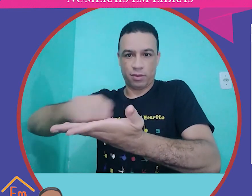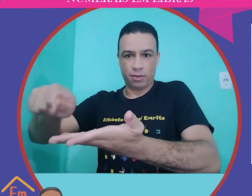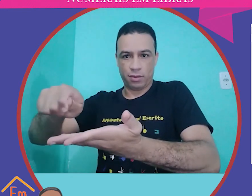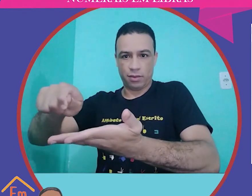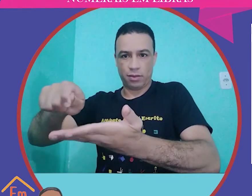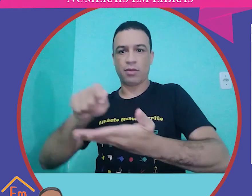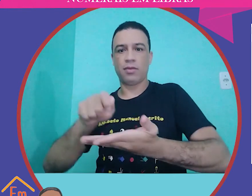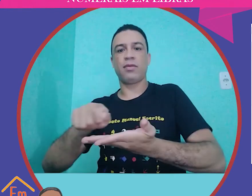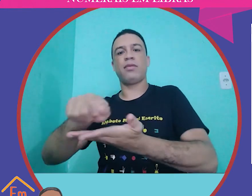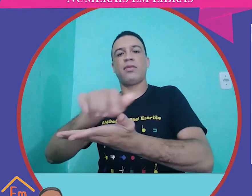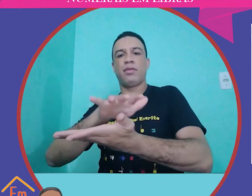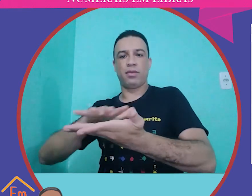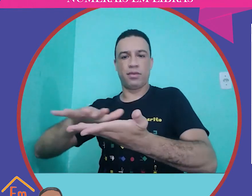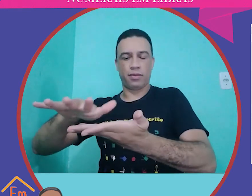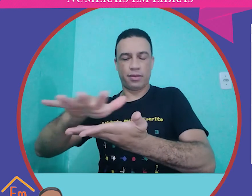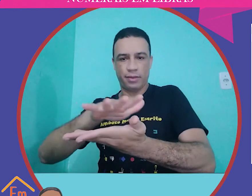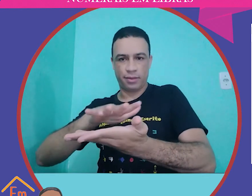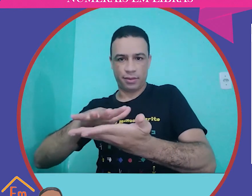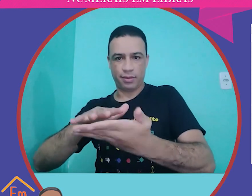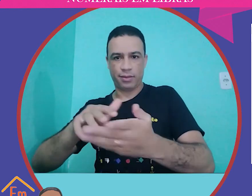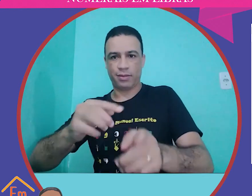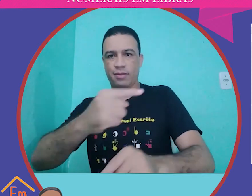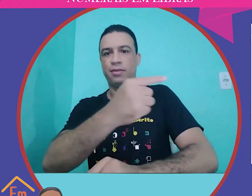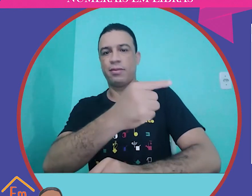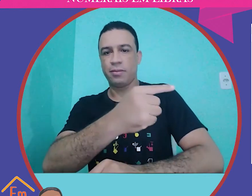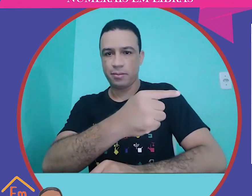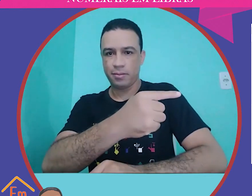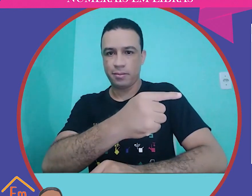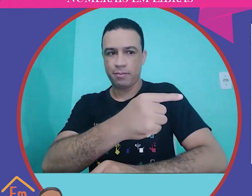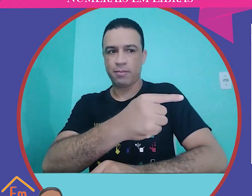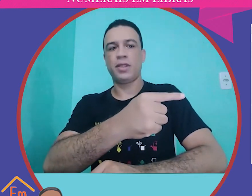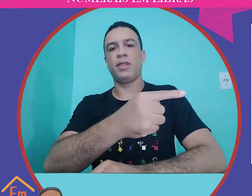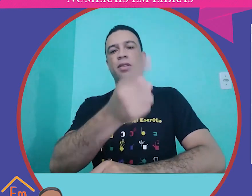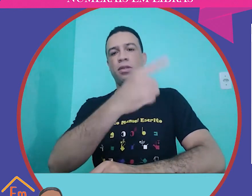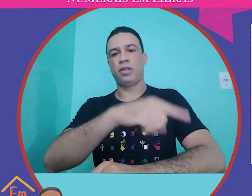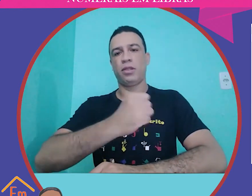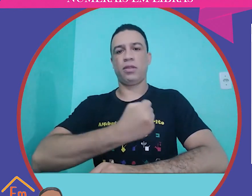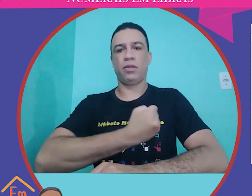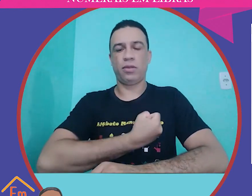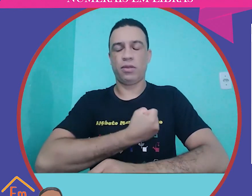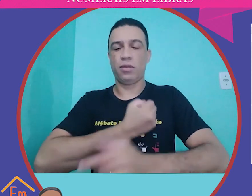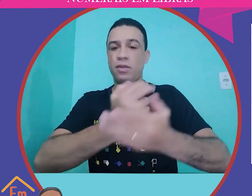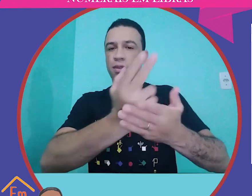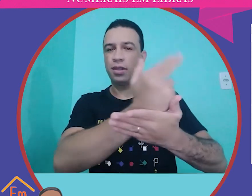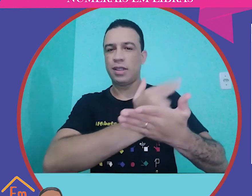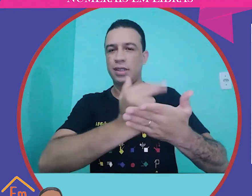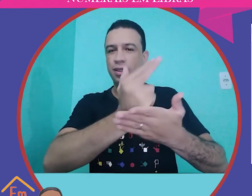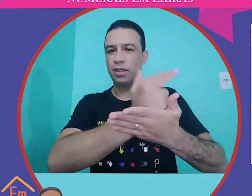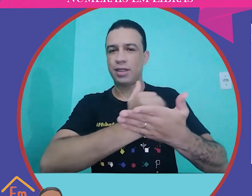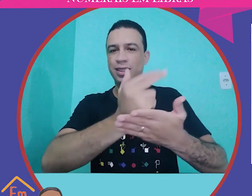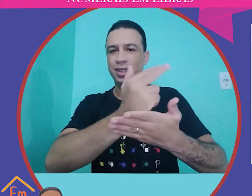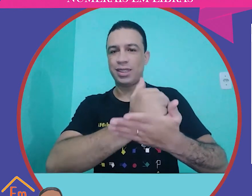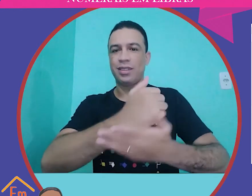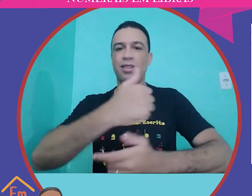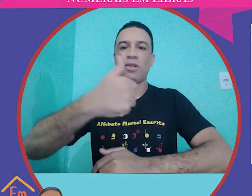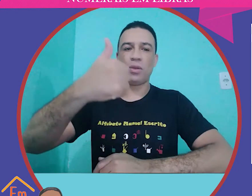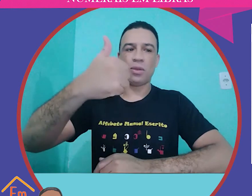Escreva, escreva, escreva em escrita de sinais. Está aqui. Número 1, nós temos um